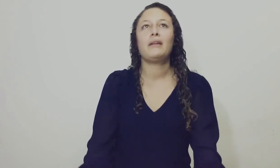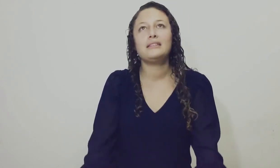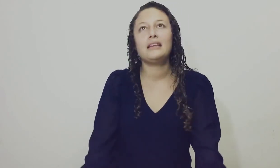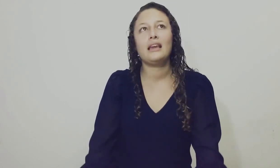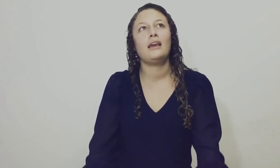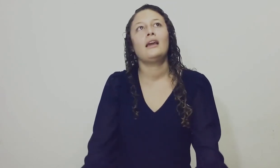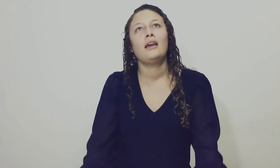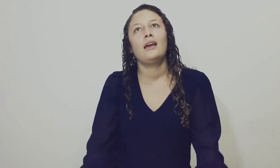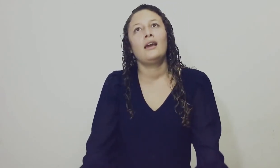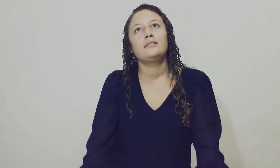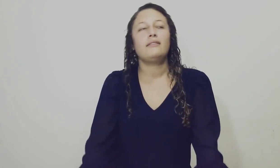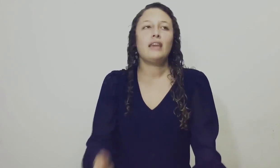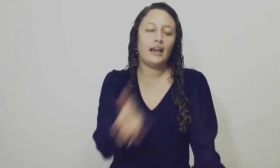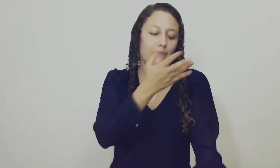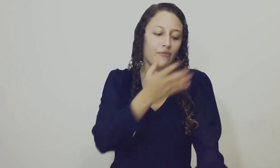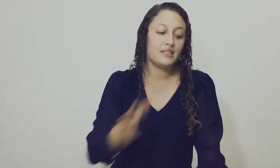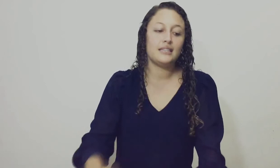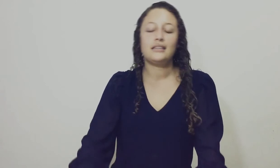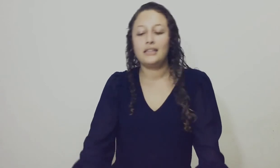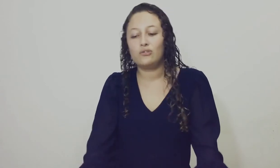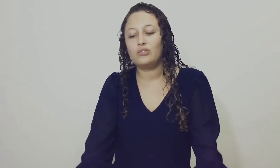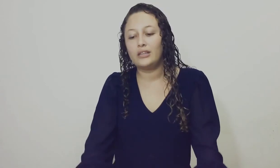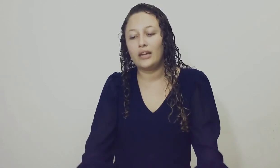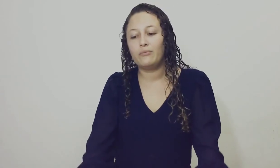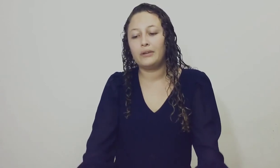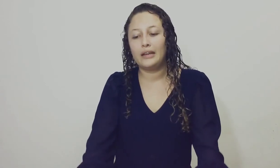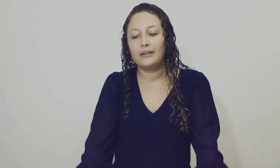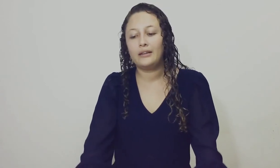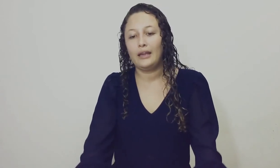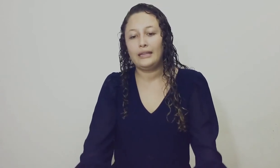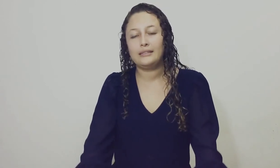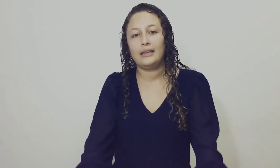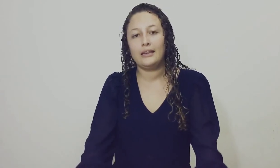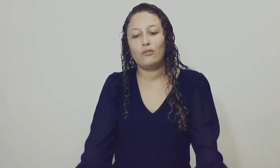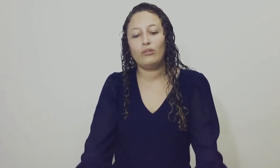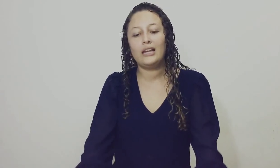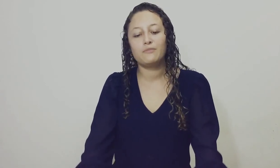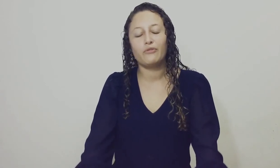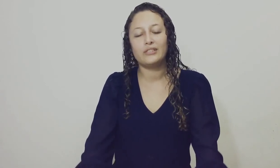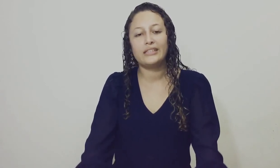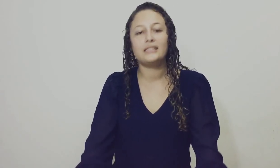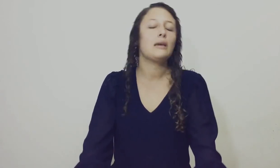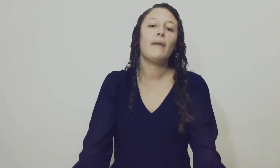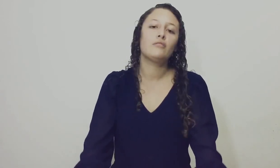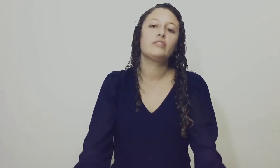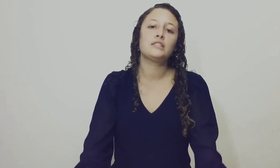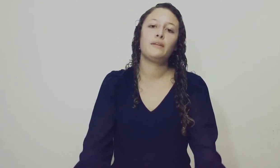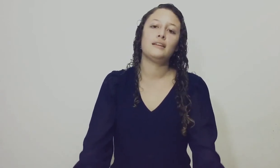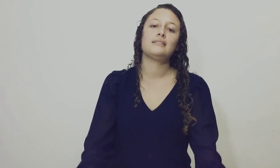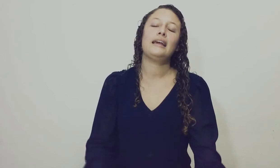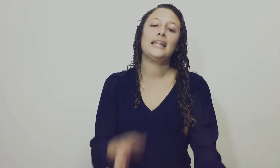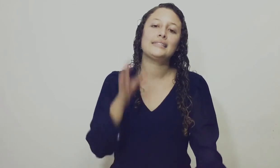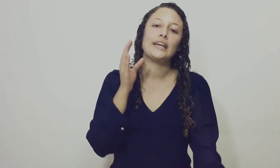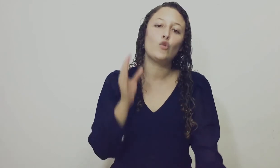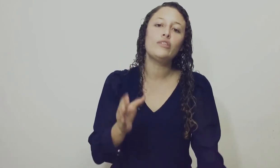Porque me parece Que Si bien Hay profecías Que ya sucedieron Verdad Este Una de las profecías Que más nos da